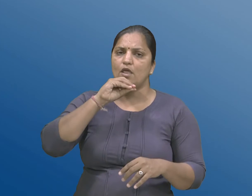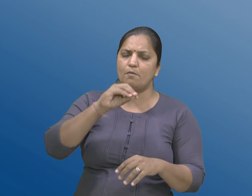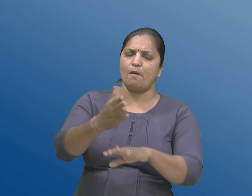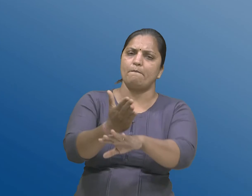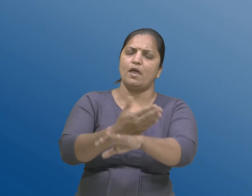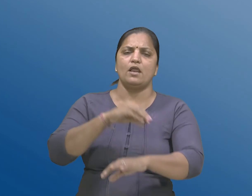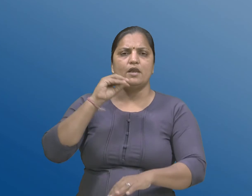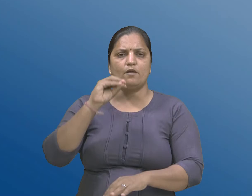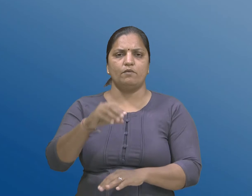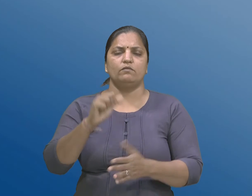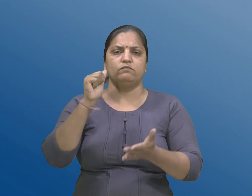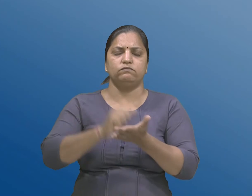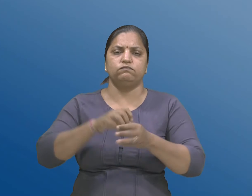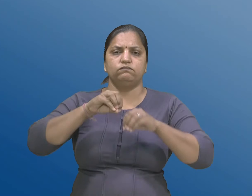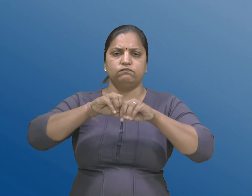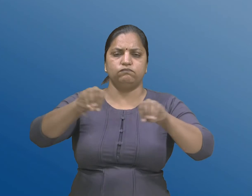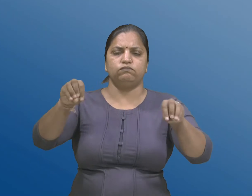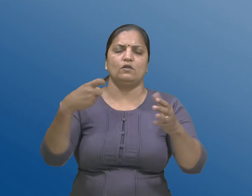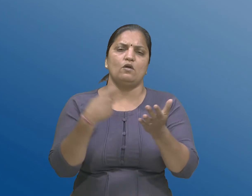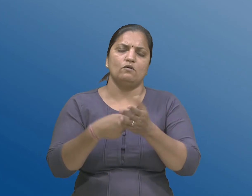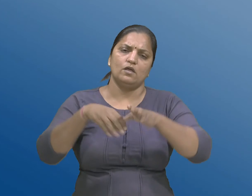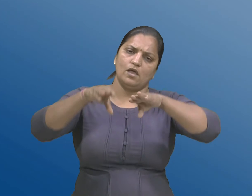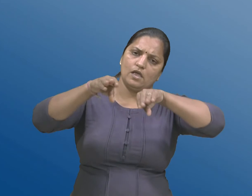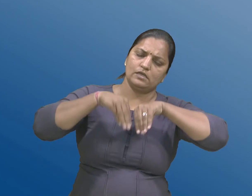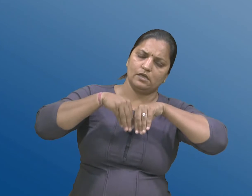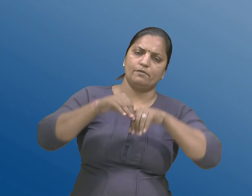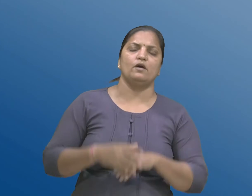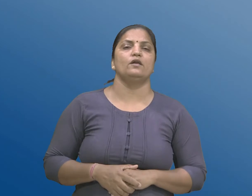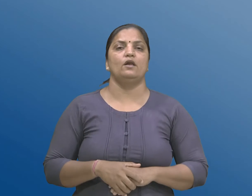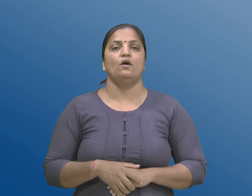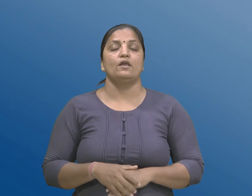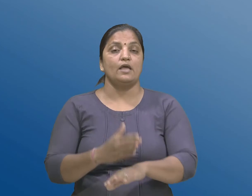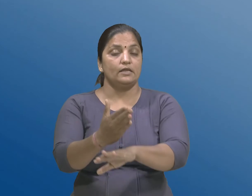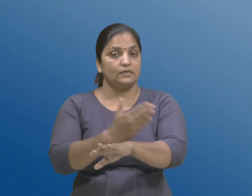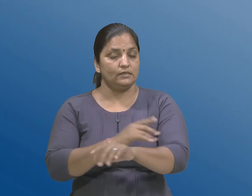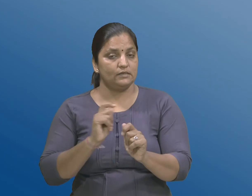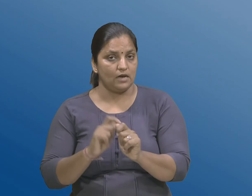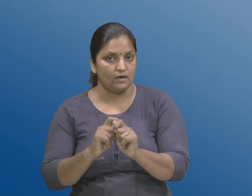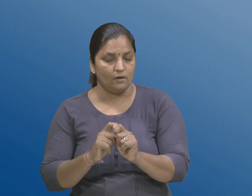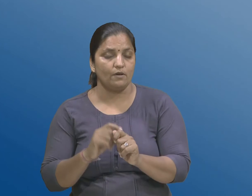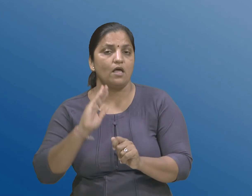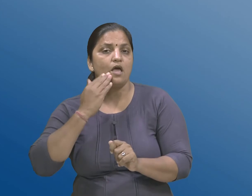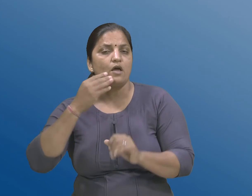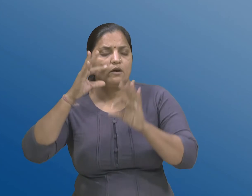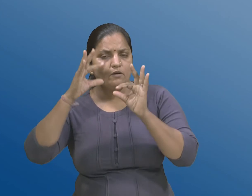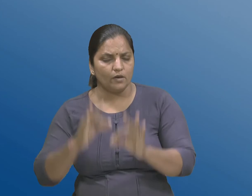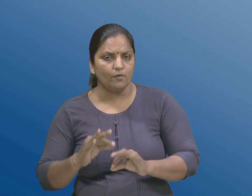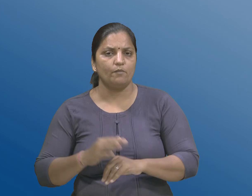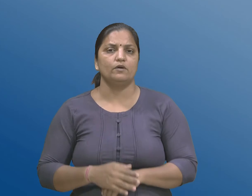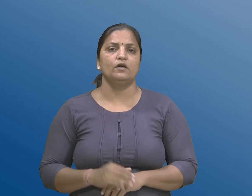प्रकाशननी शर्तोंने आधीन आ अधिनियमना प्रारंबनी तारिक थी छो मास्थी